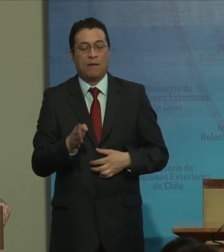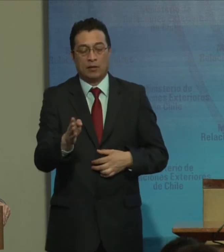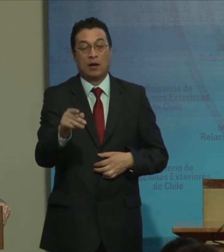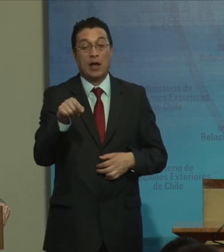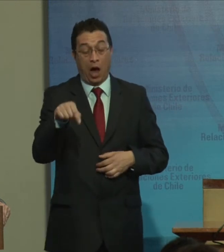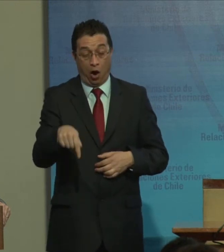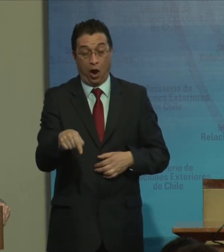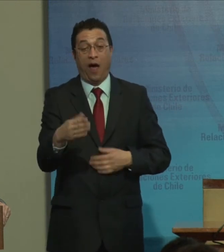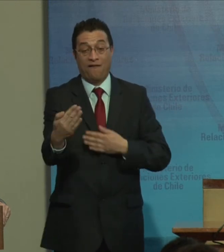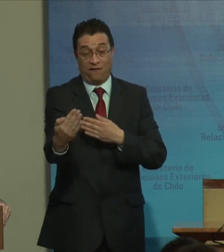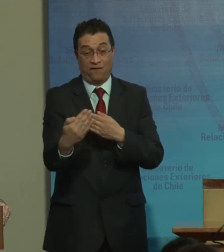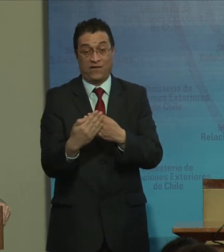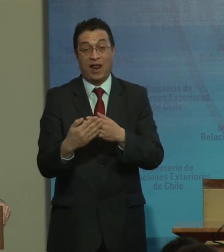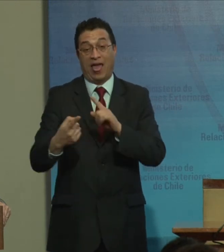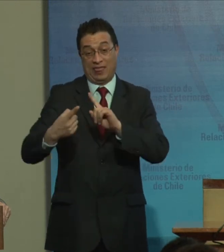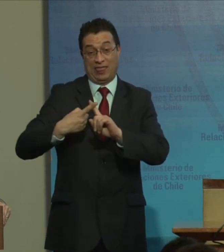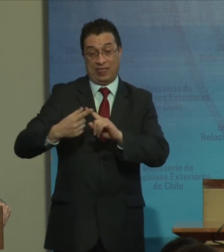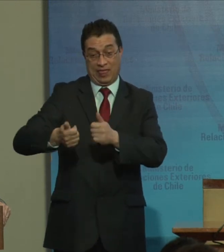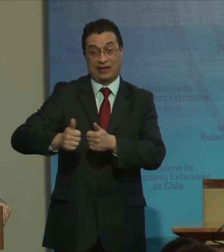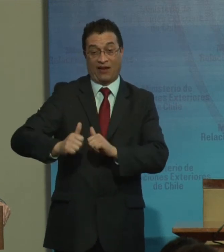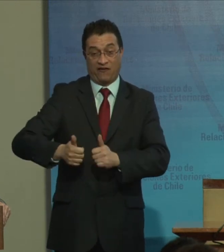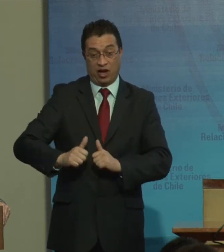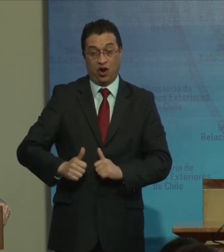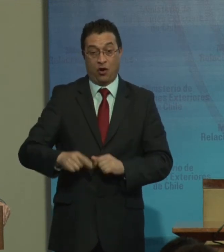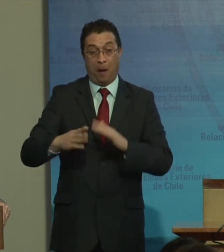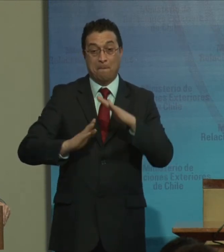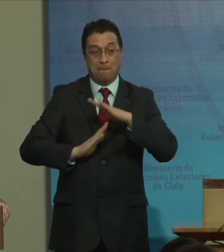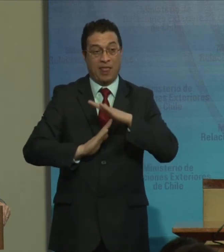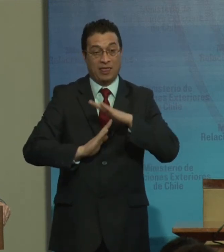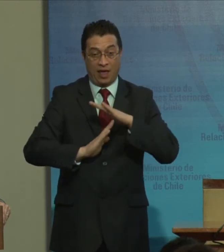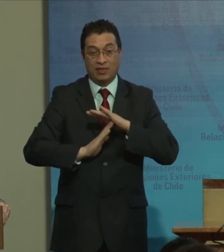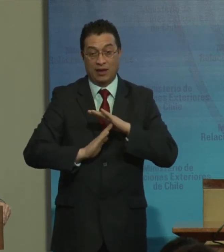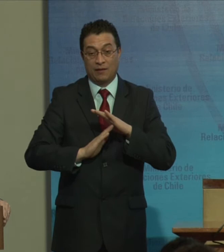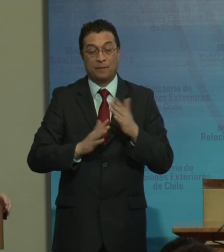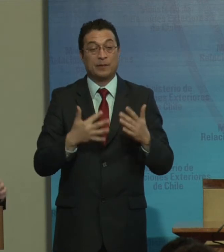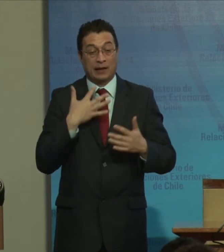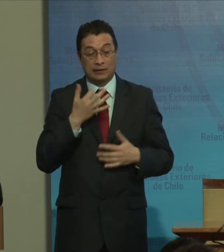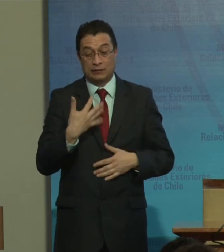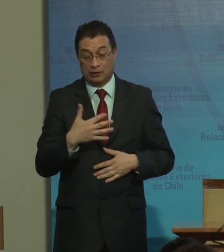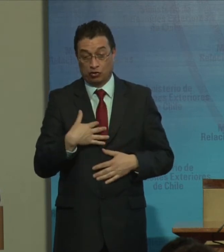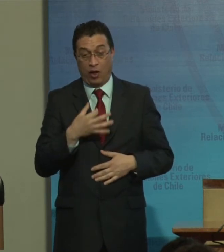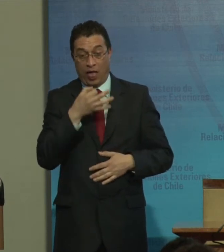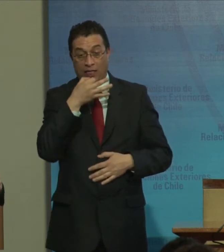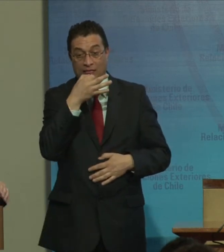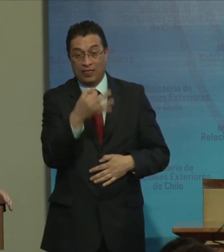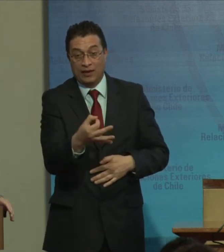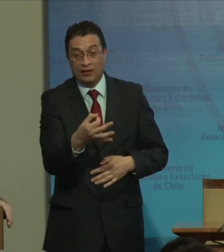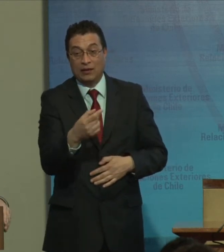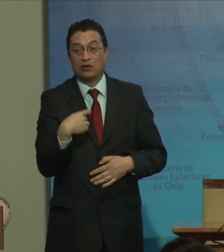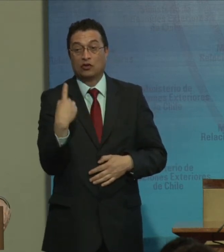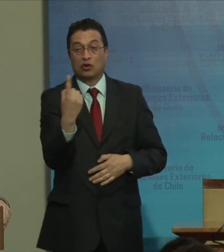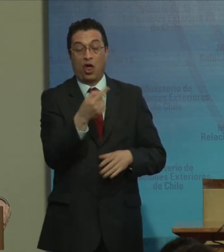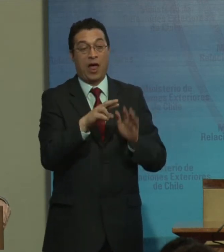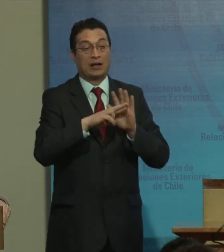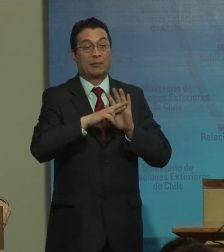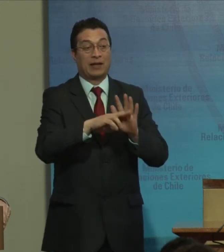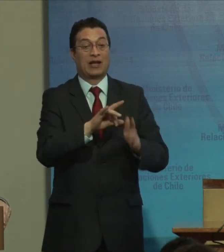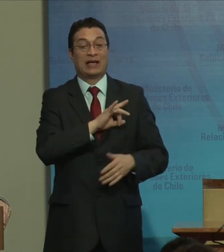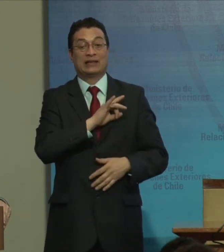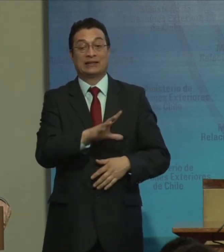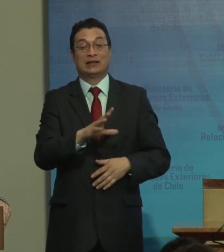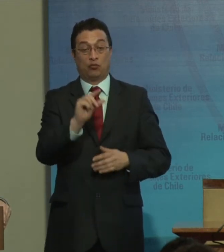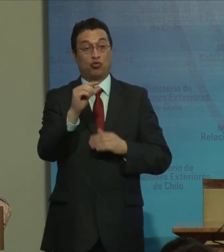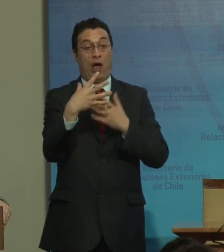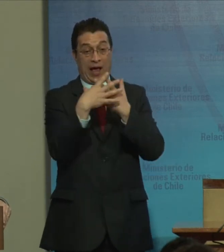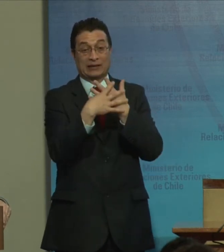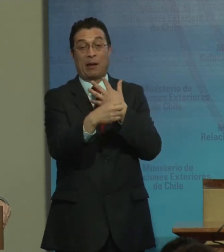ahora viene el desafío pendiente, que es lo que yo dije representando a Chile en la Asamblea General